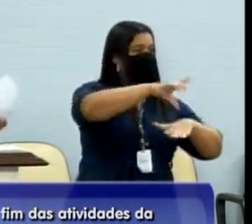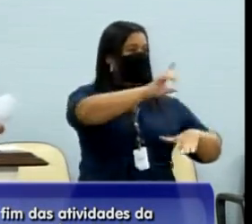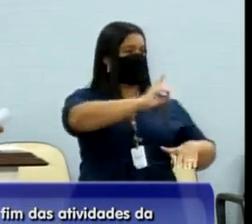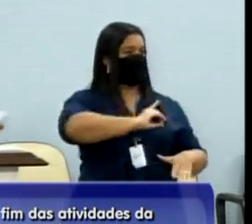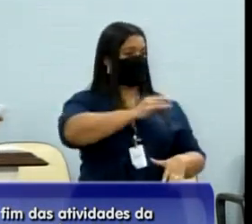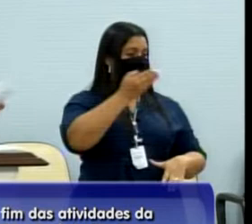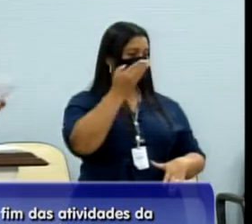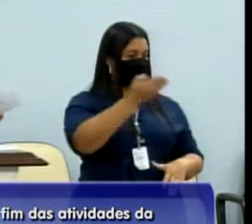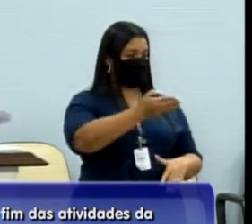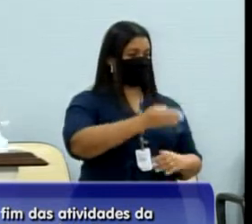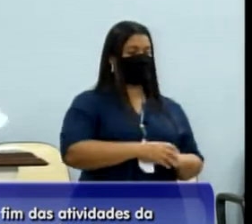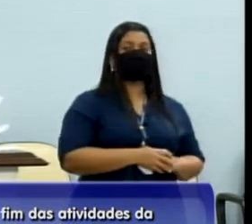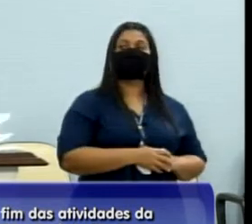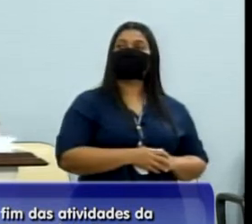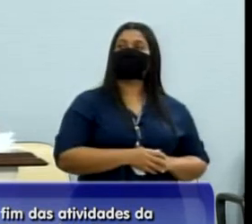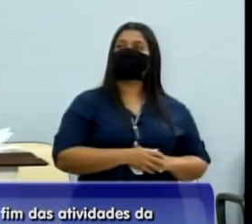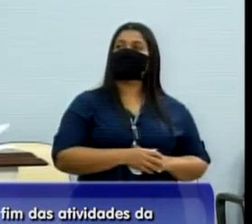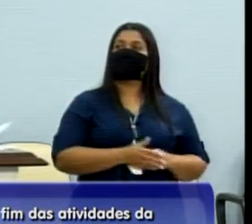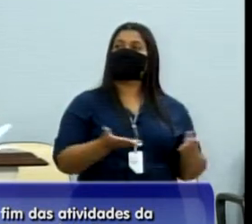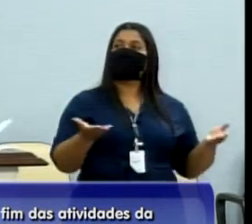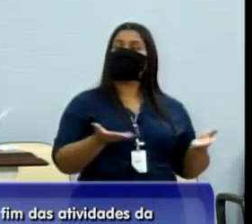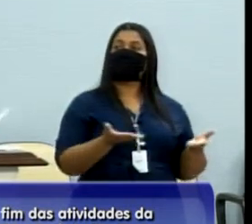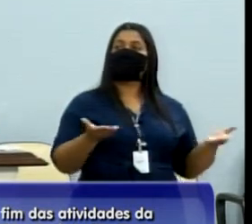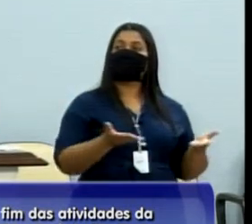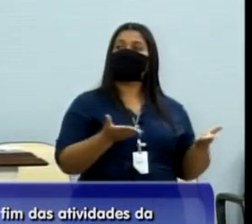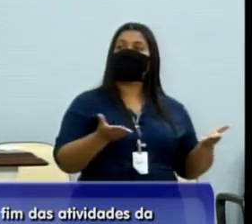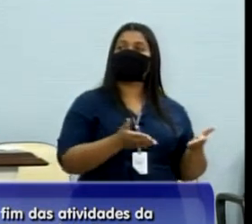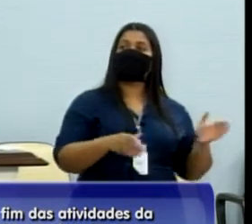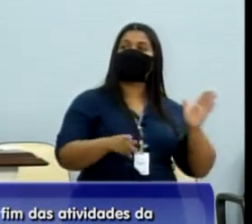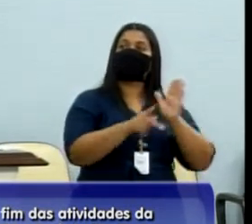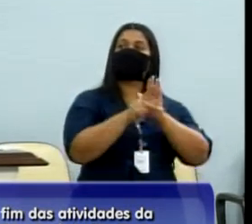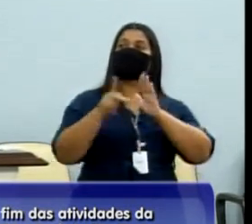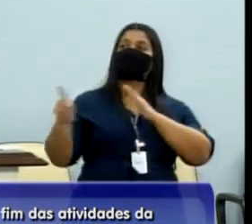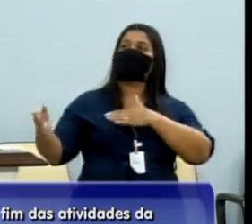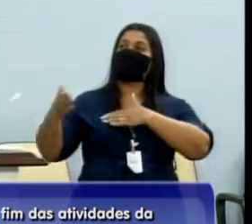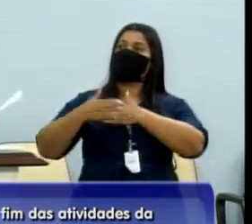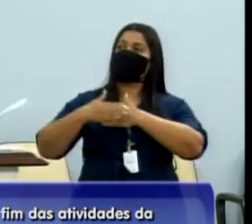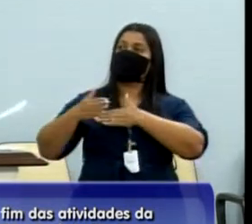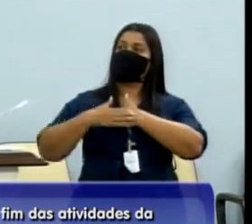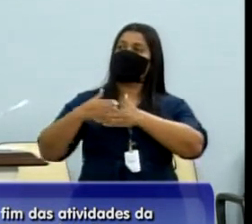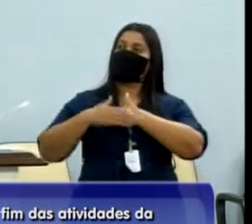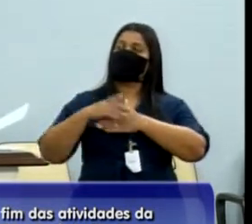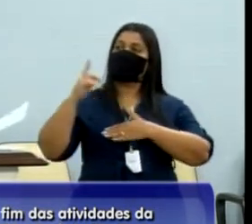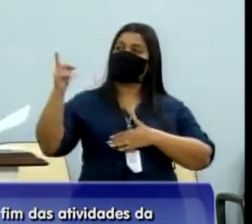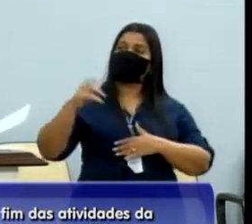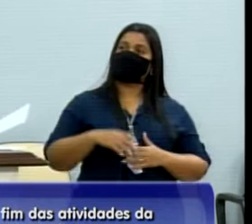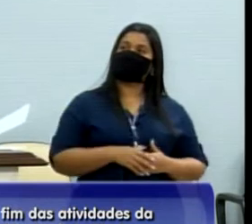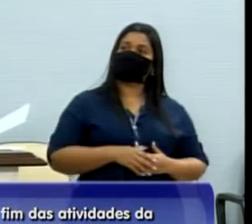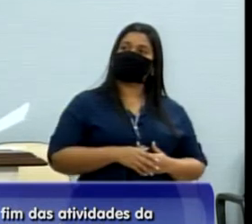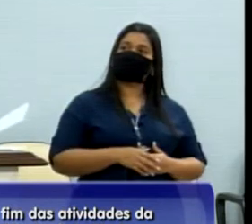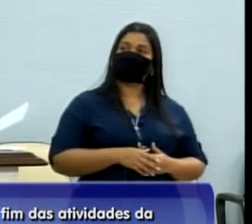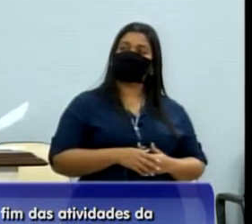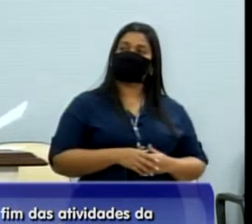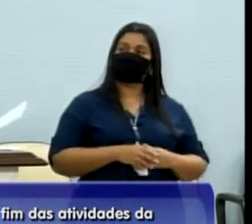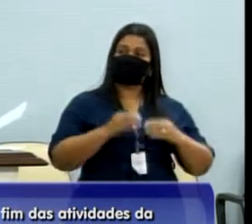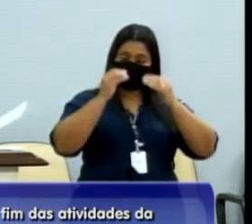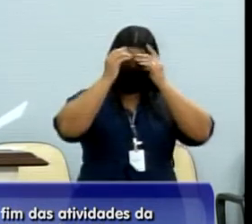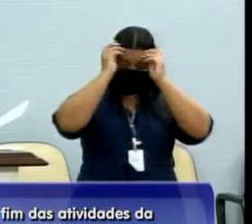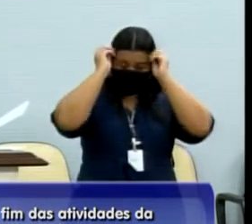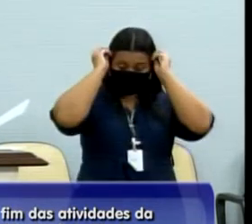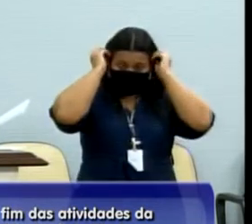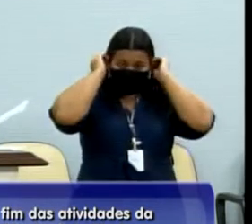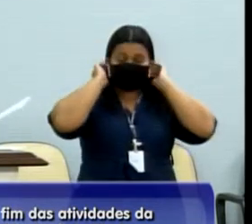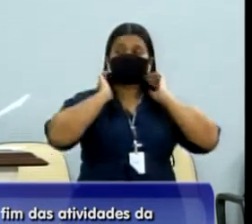a pertencer a Ribeirão Preto. Aqui ficará apenas a instrução, o chamado Tiro de Guerra. E